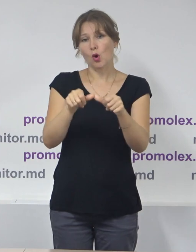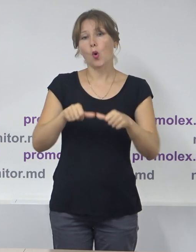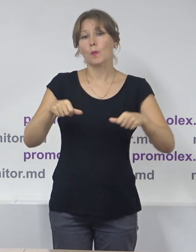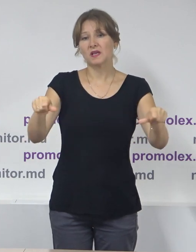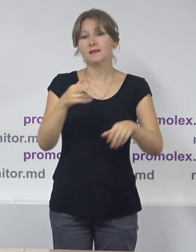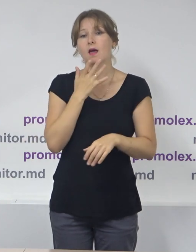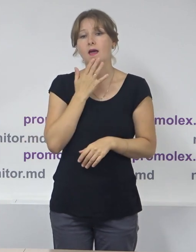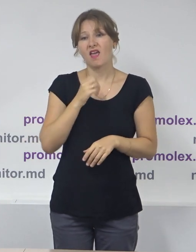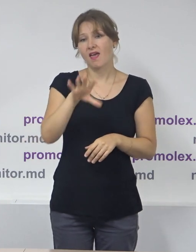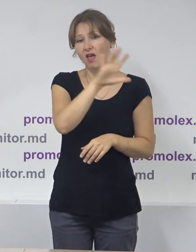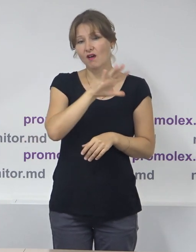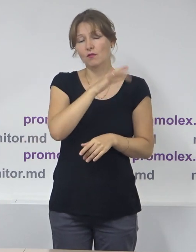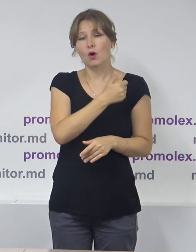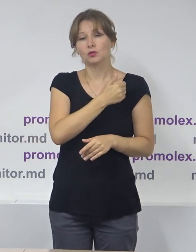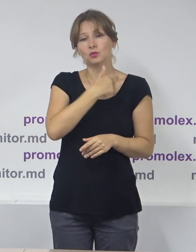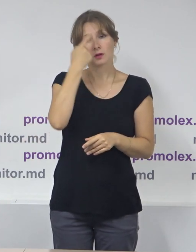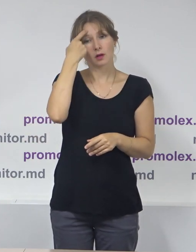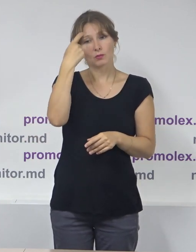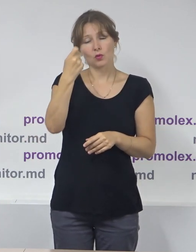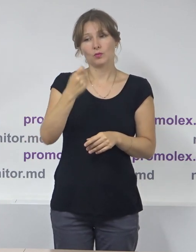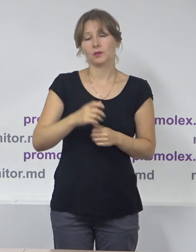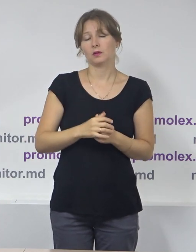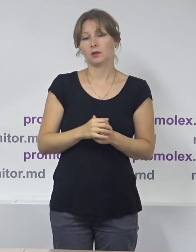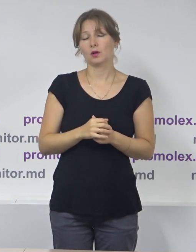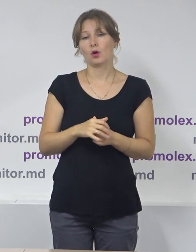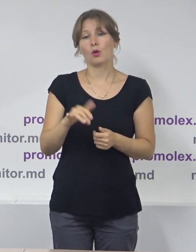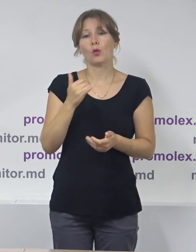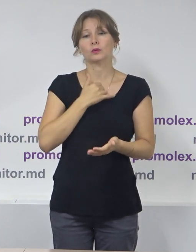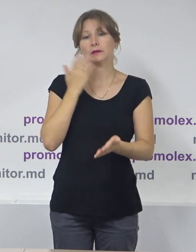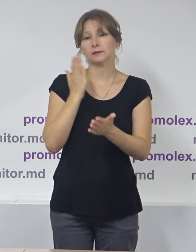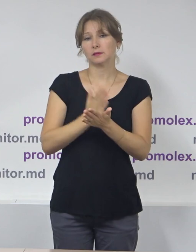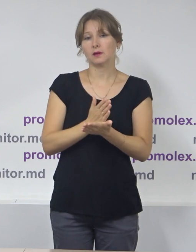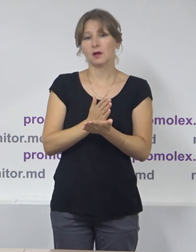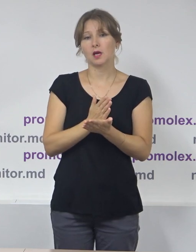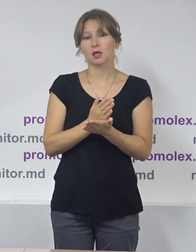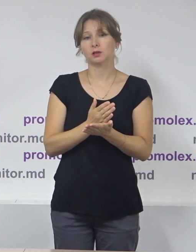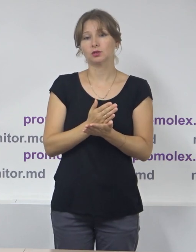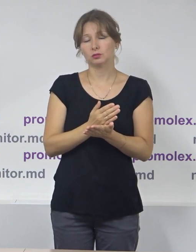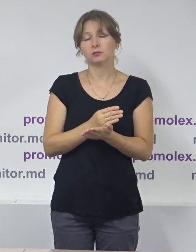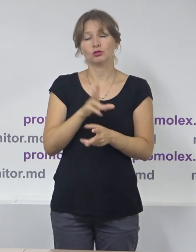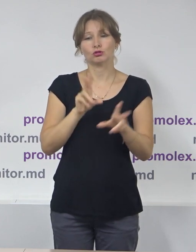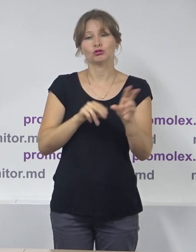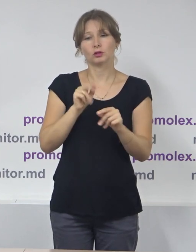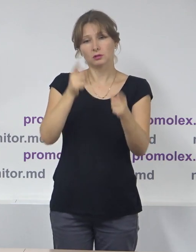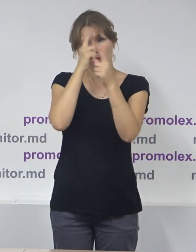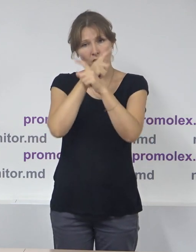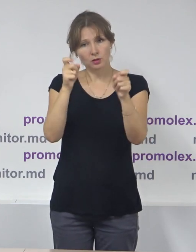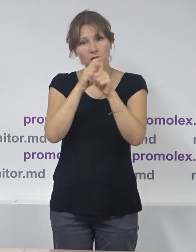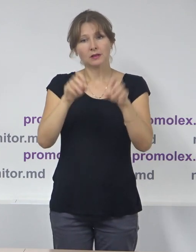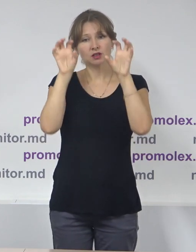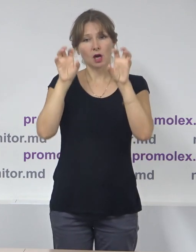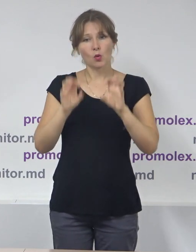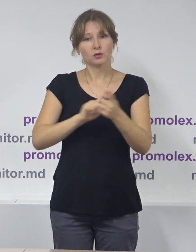vom reaminti despre faptul că avem inclusiv acel angajament numărul 2 care viza reforma electorală